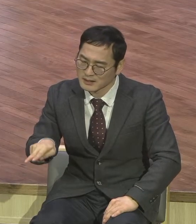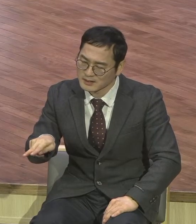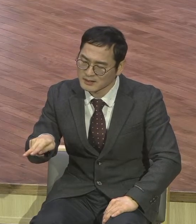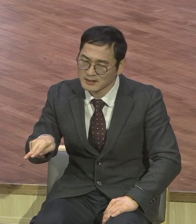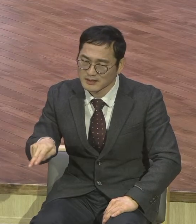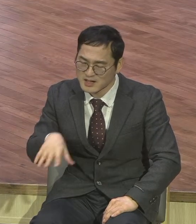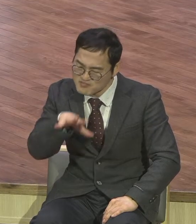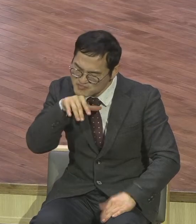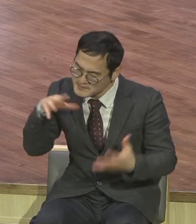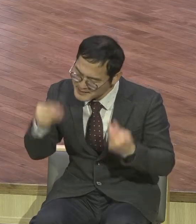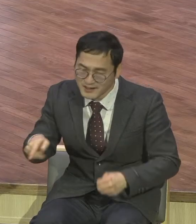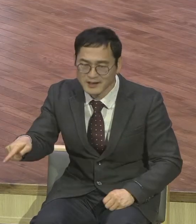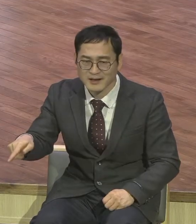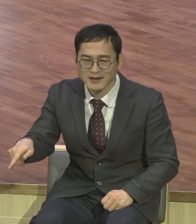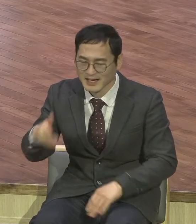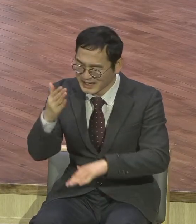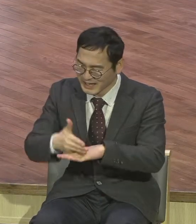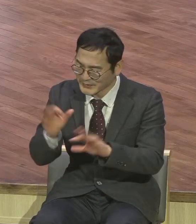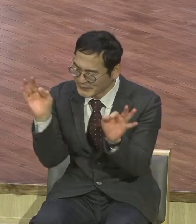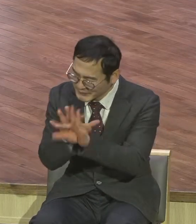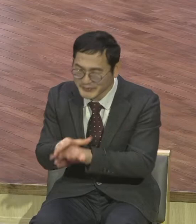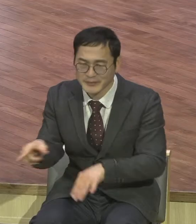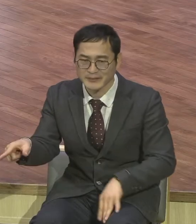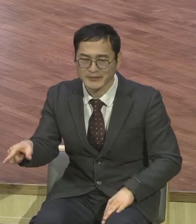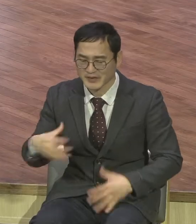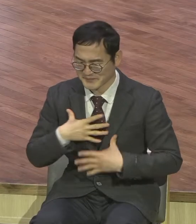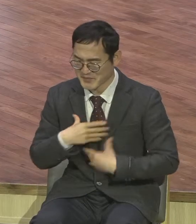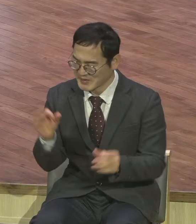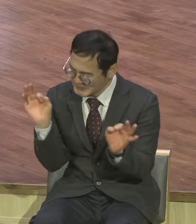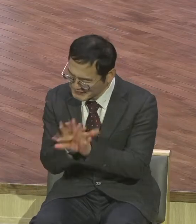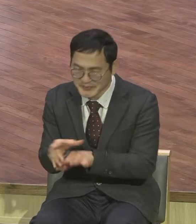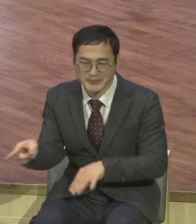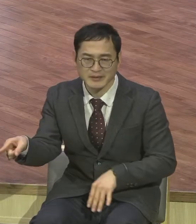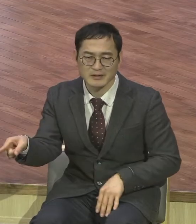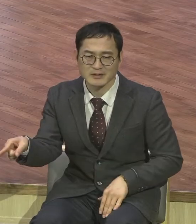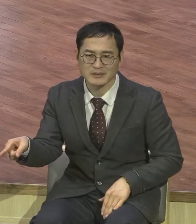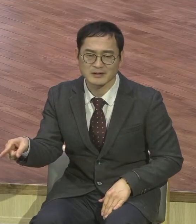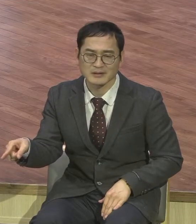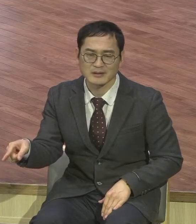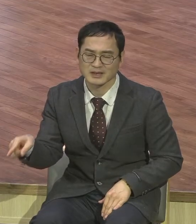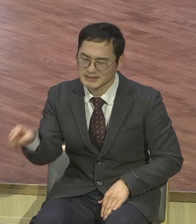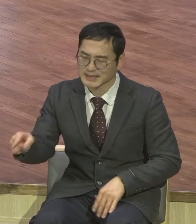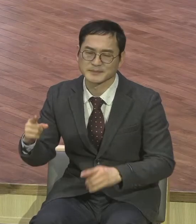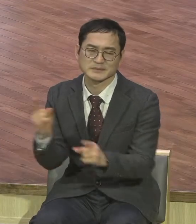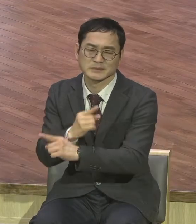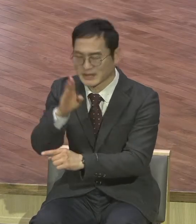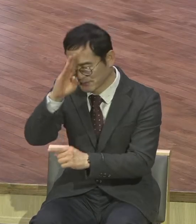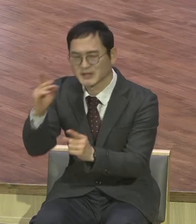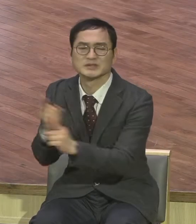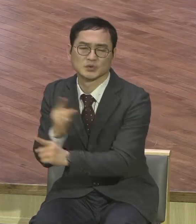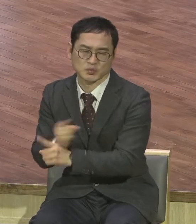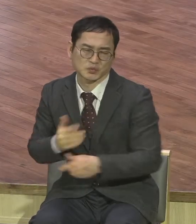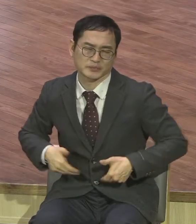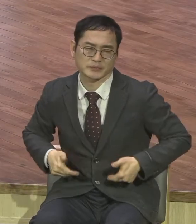감사가 없어요 평안이 없어요 그렇기 때문에 빨빨리 치유받아야 돼요 그것이 옳은 게 아니기 때문에